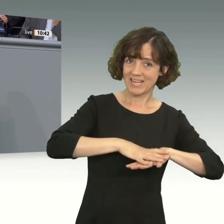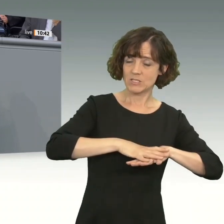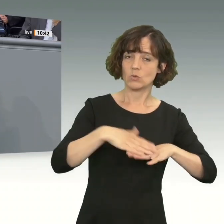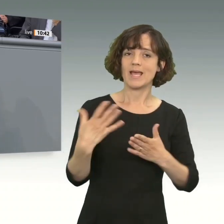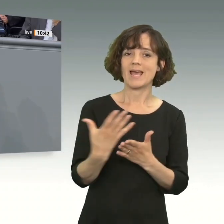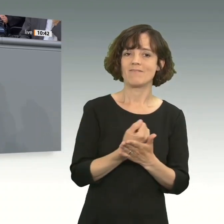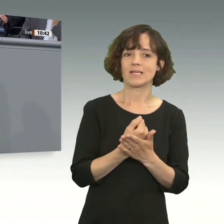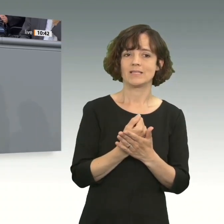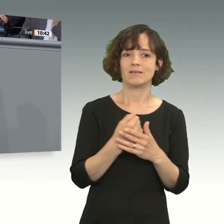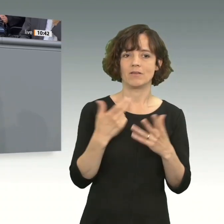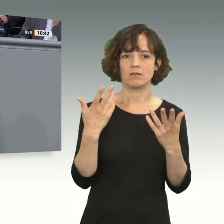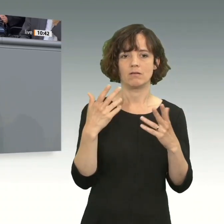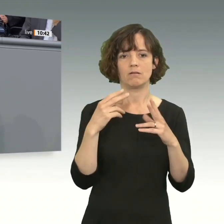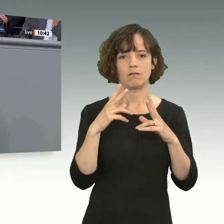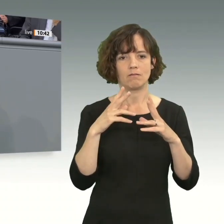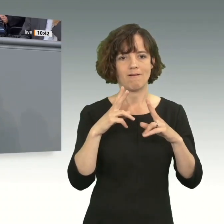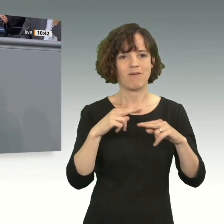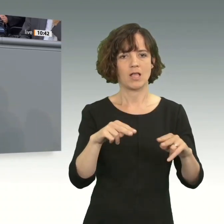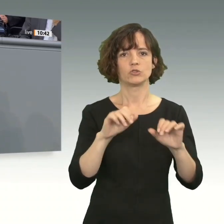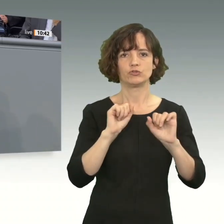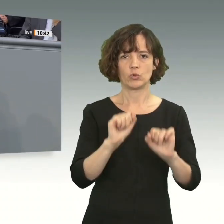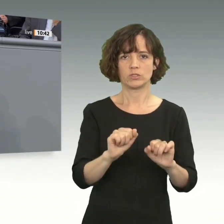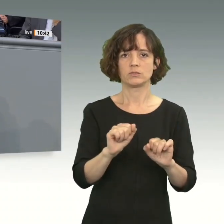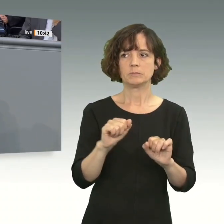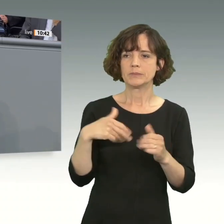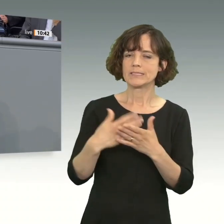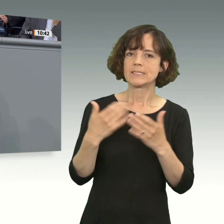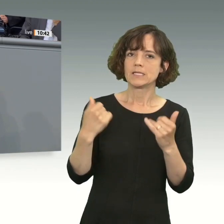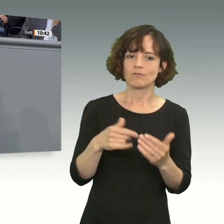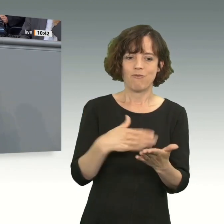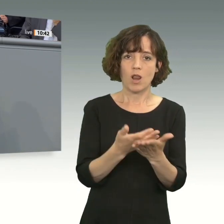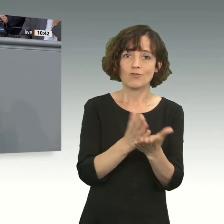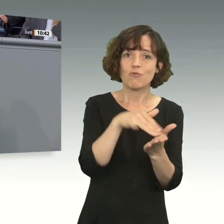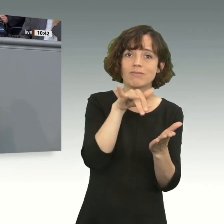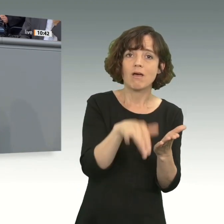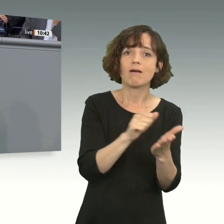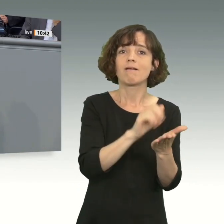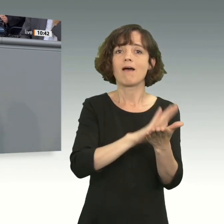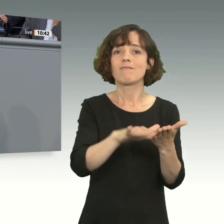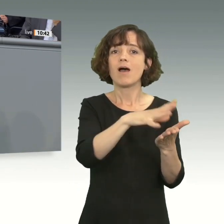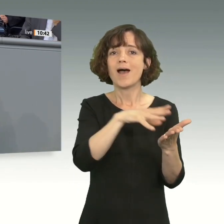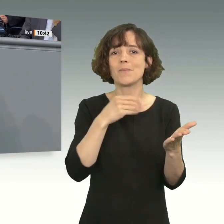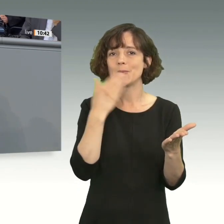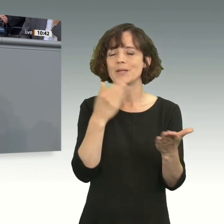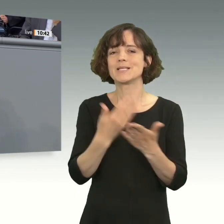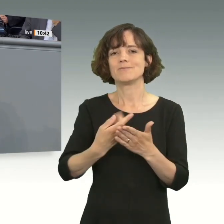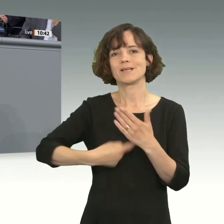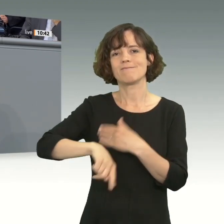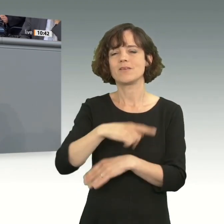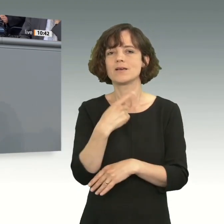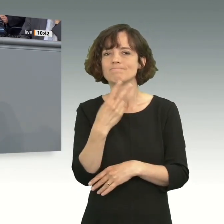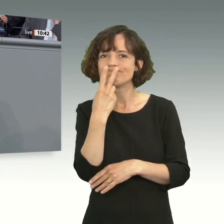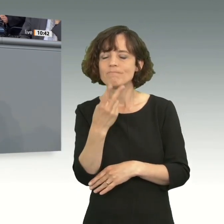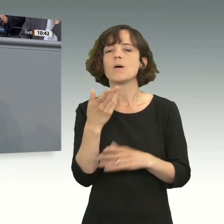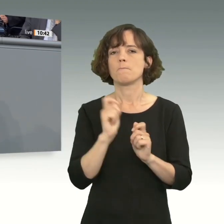effektiven Waldschutz in einem Handelsabkommen gab es bisher keine Blaupause. Deswegen haben wir als Grüne Bundestagsfraktion dazu ein